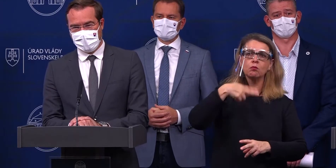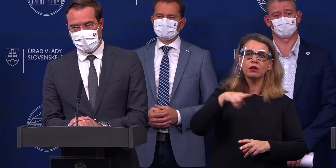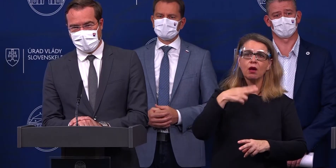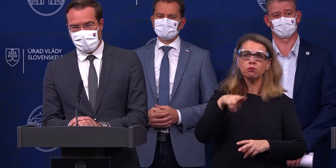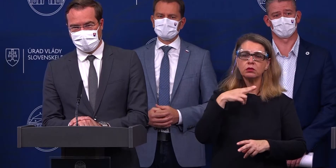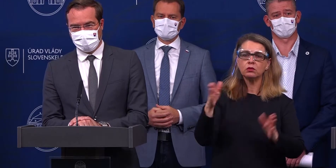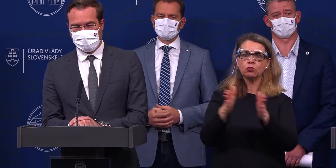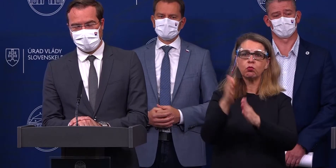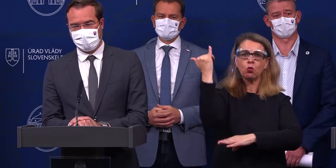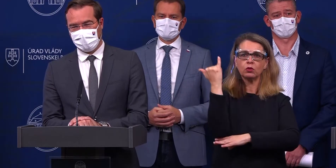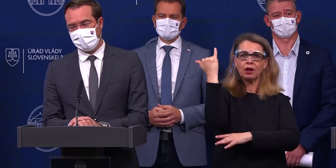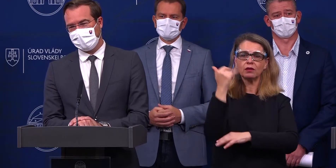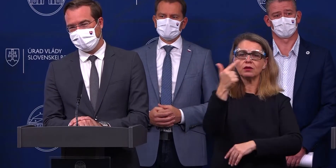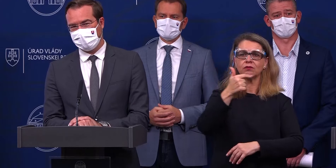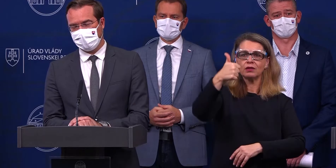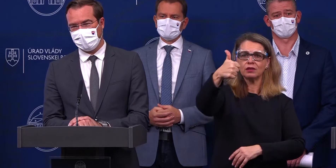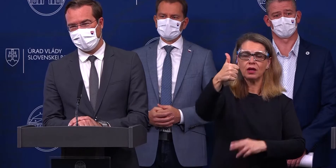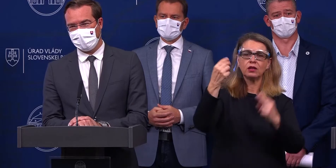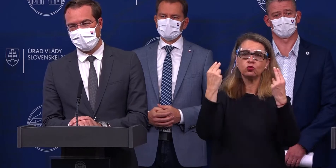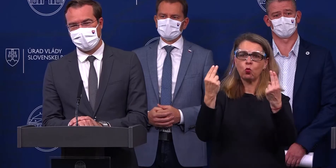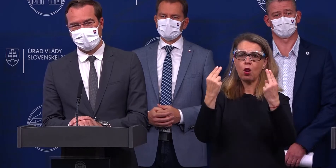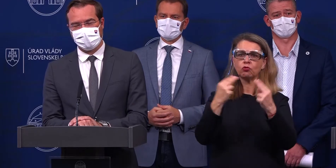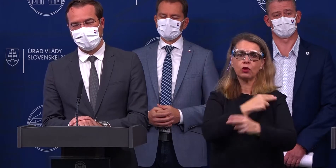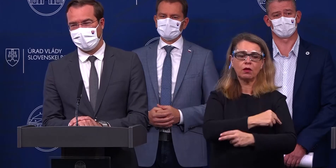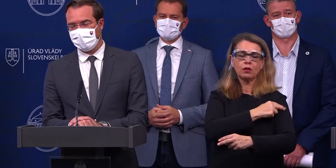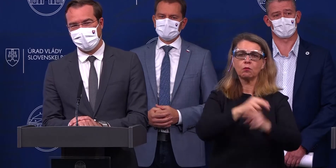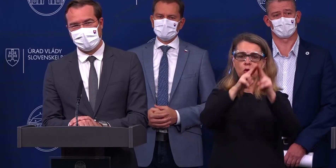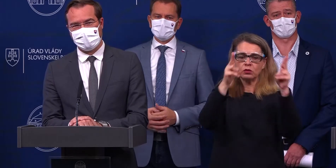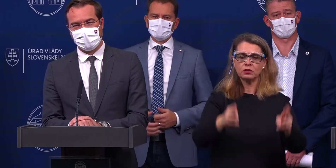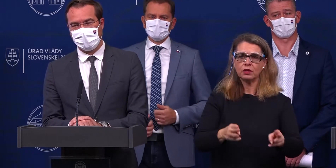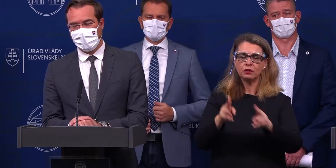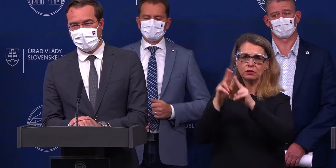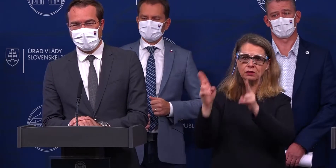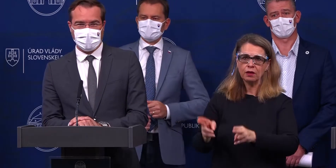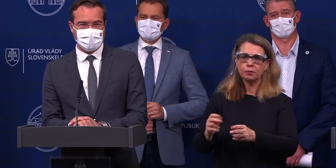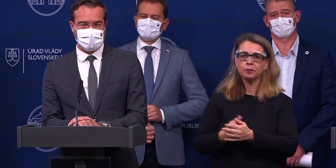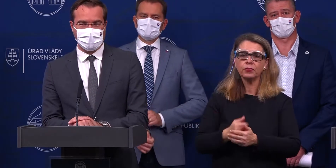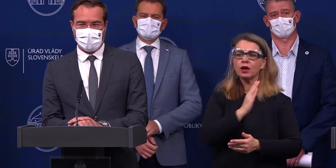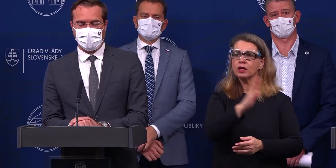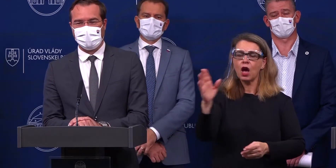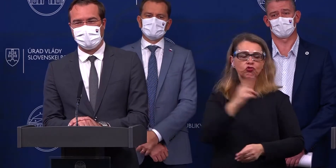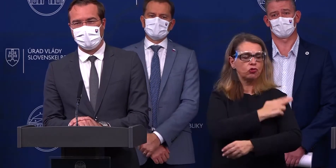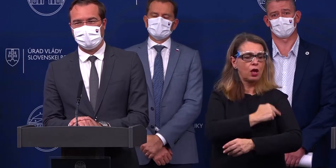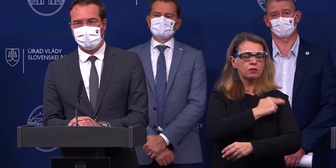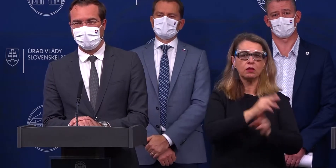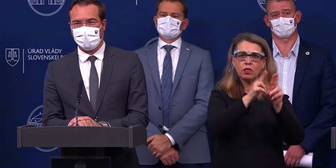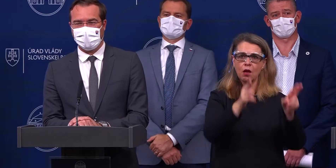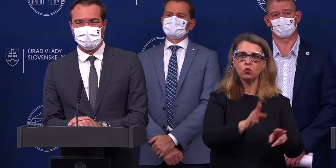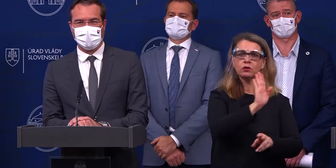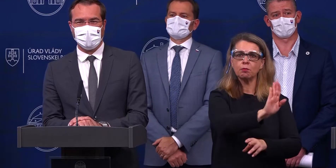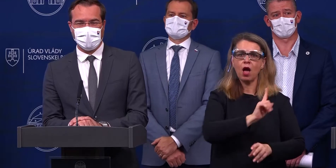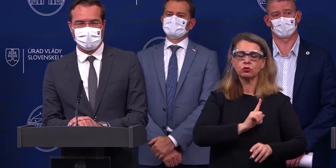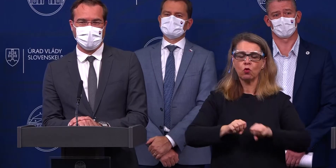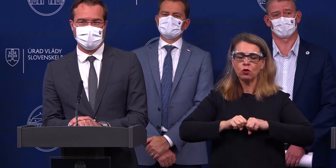21 kľúčových nemocníc hospodárskej mobilizácie. Každá nemocnica má vypracovaný svoj